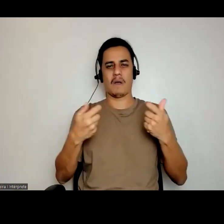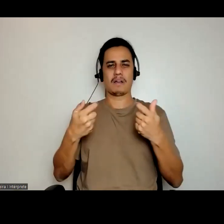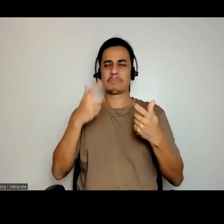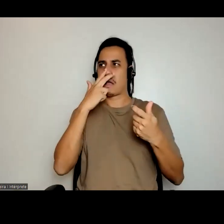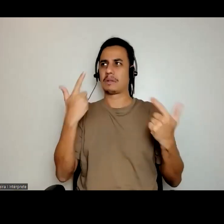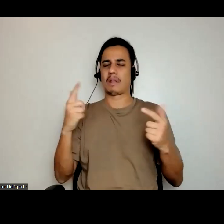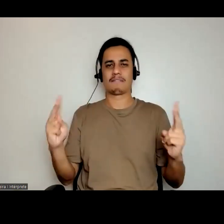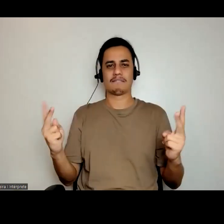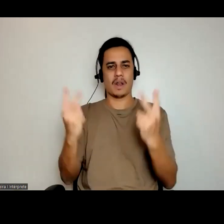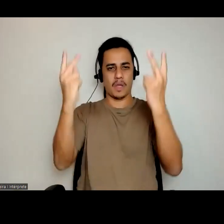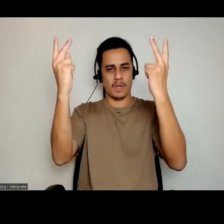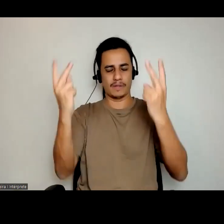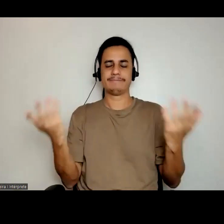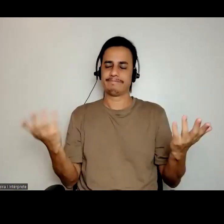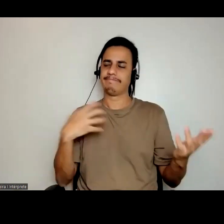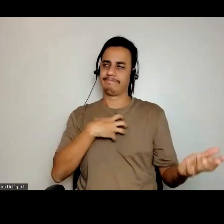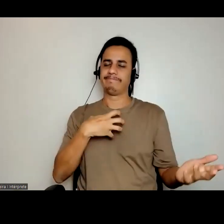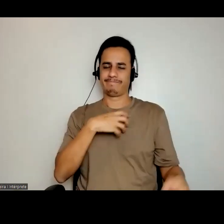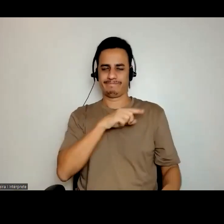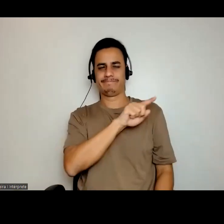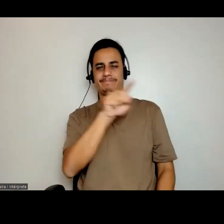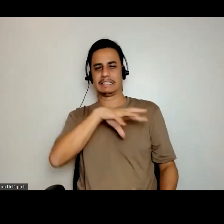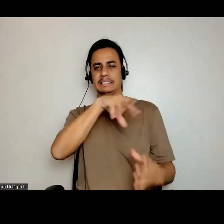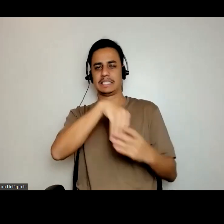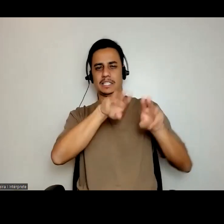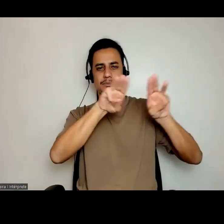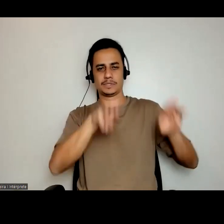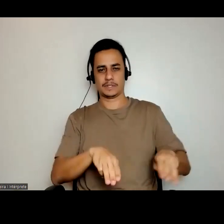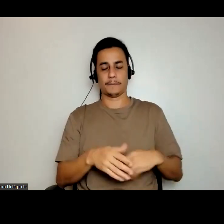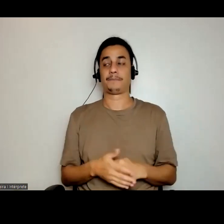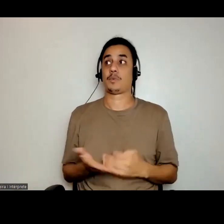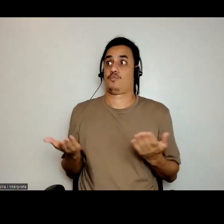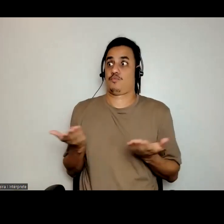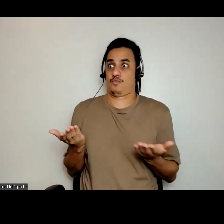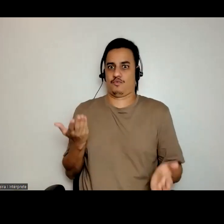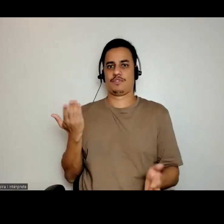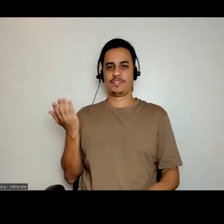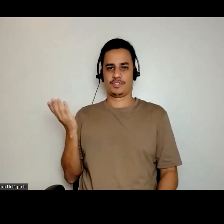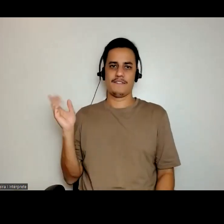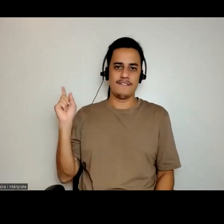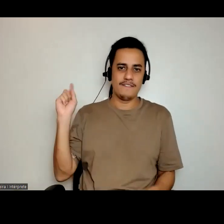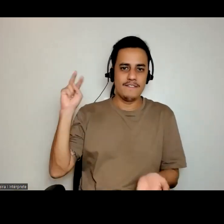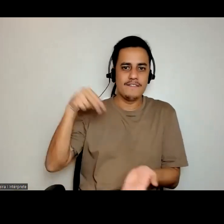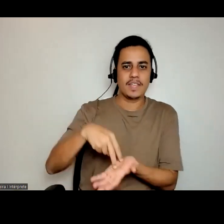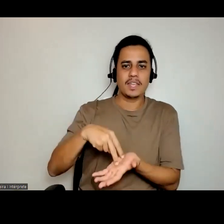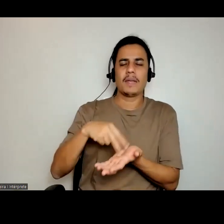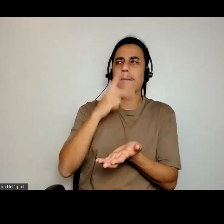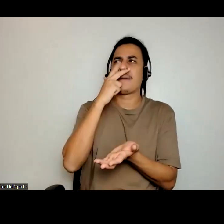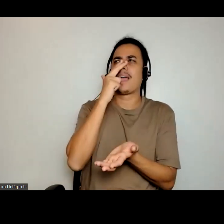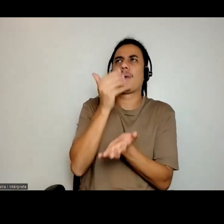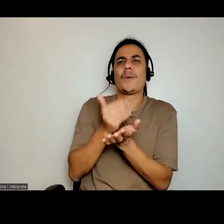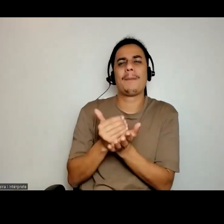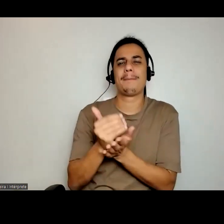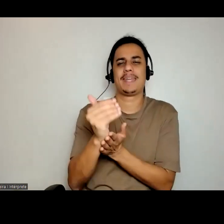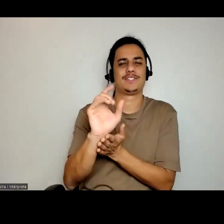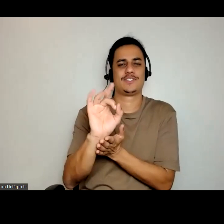essa conversa de hoje é mais um gostinho, vamos dizer assim, que a gente tem para desenvolver do que